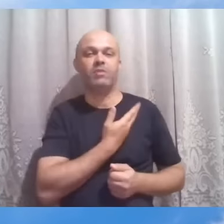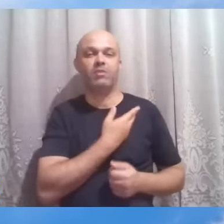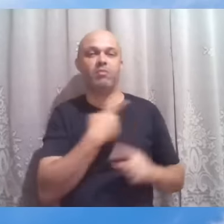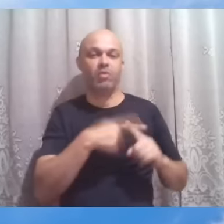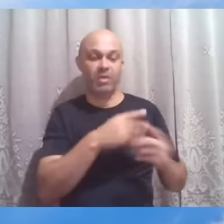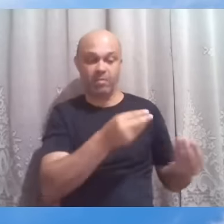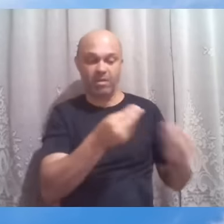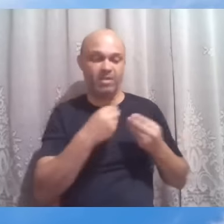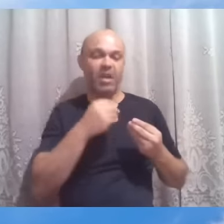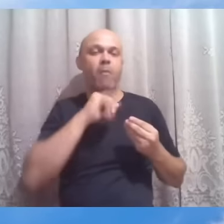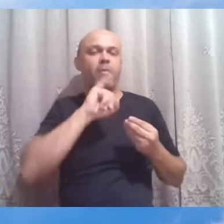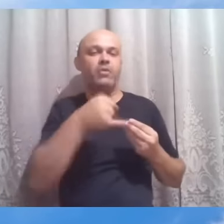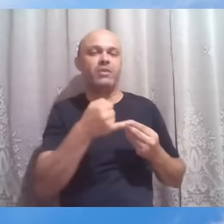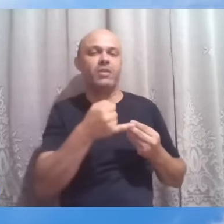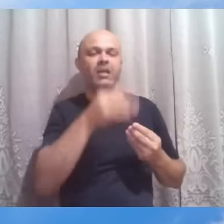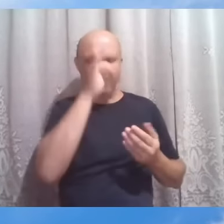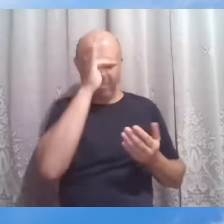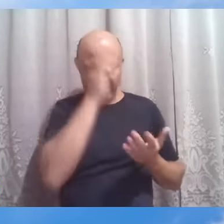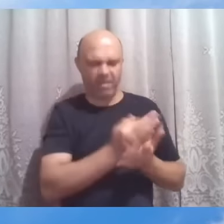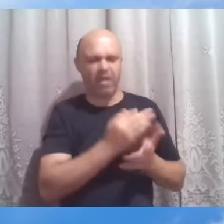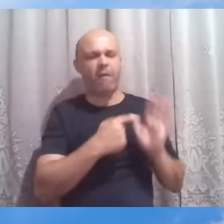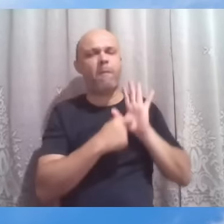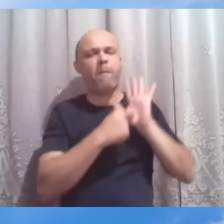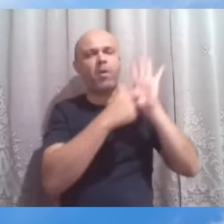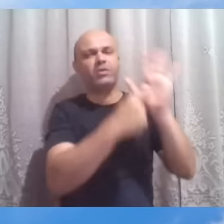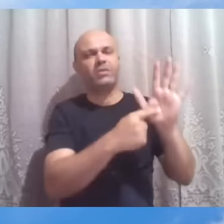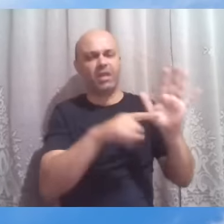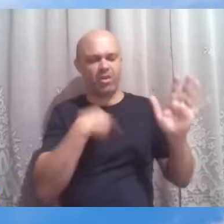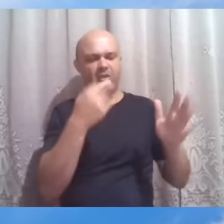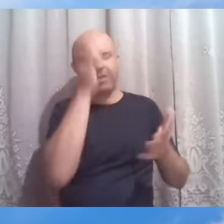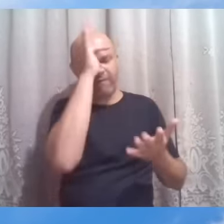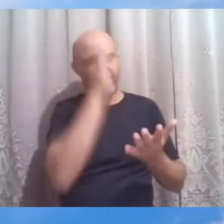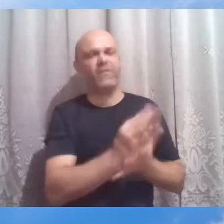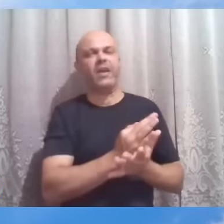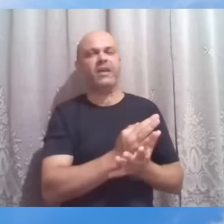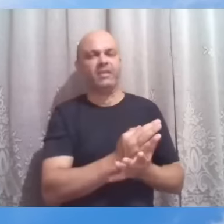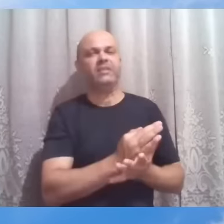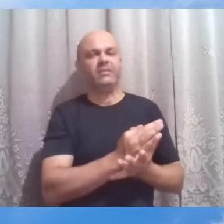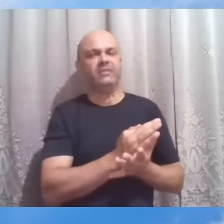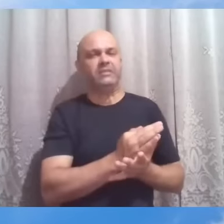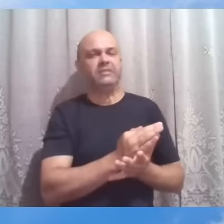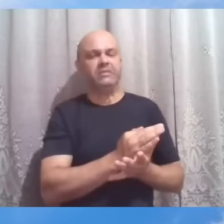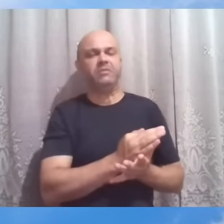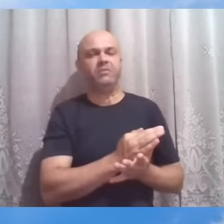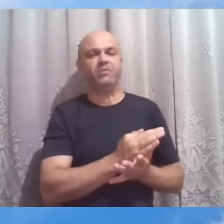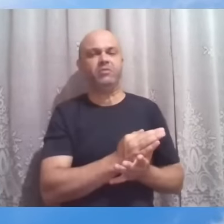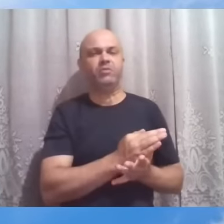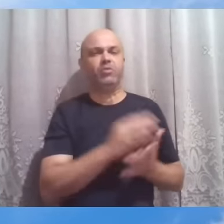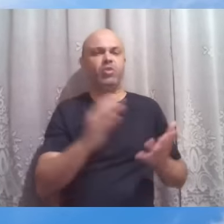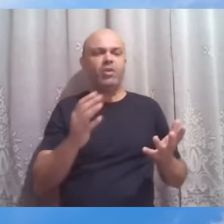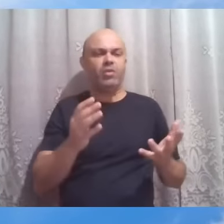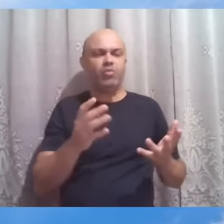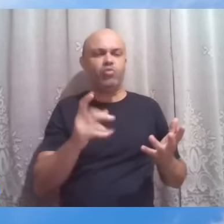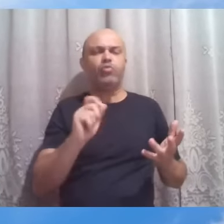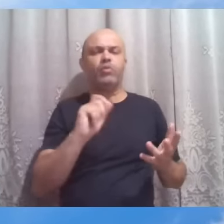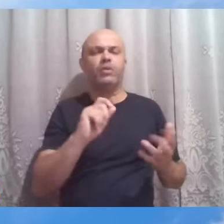sermos fiéis de demonstrarmos de fato a nossa fé nas sagradas disposições do cristianismo